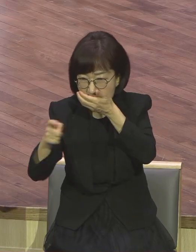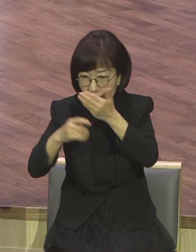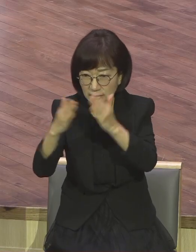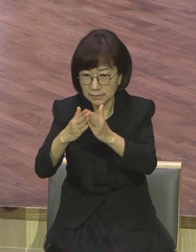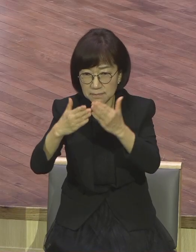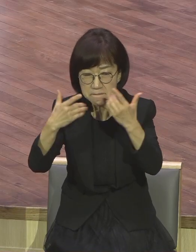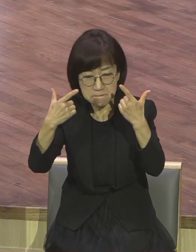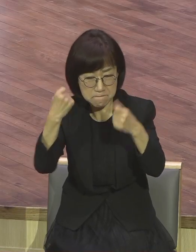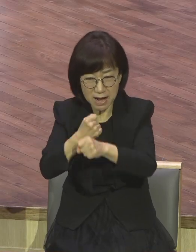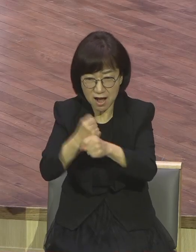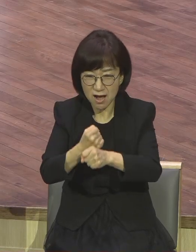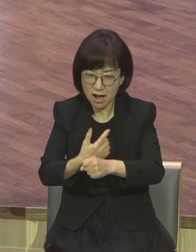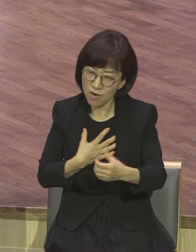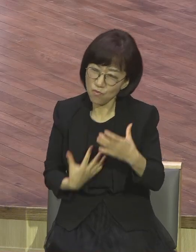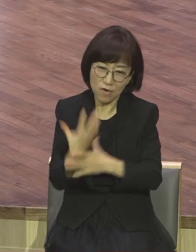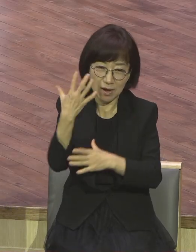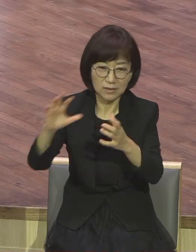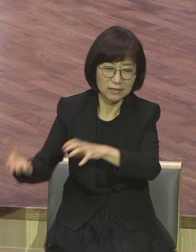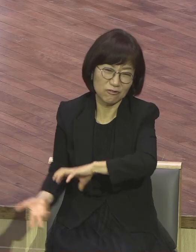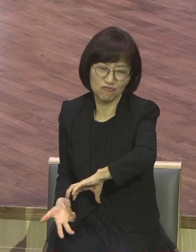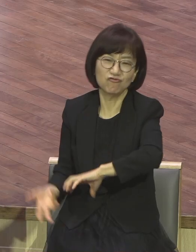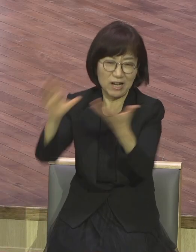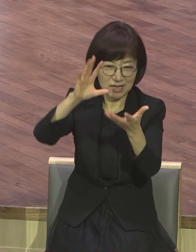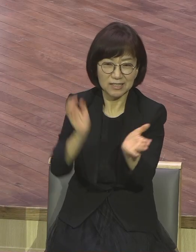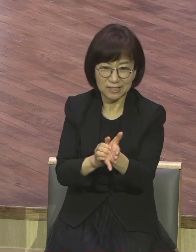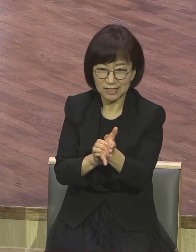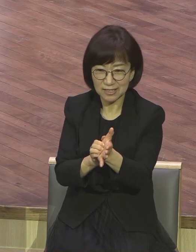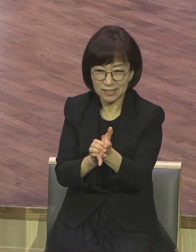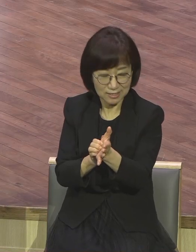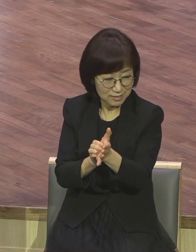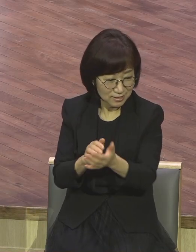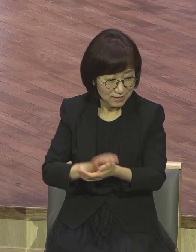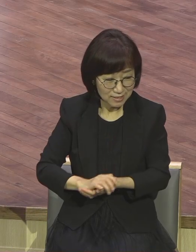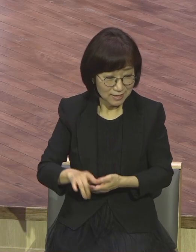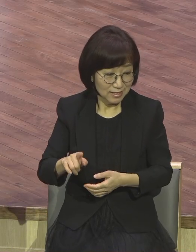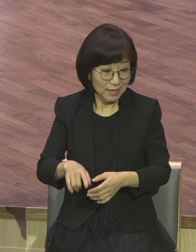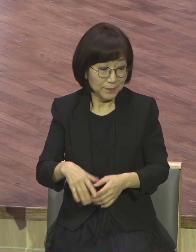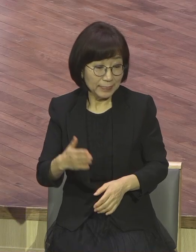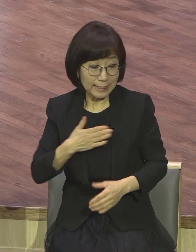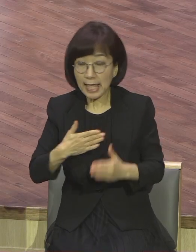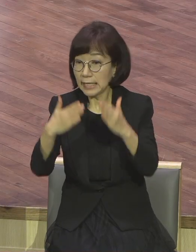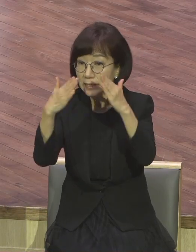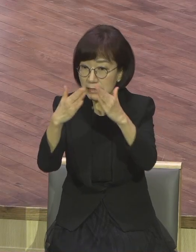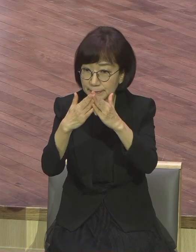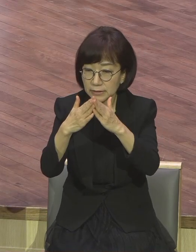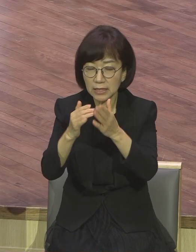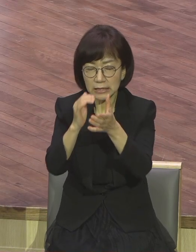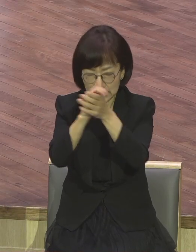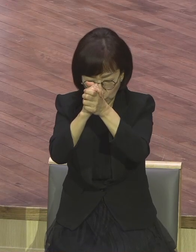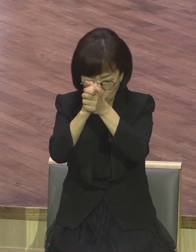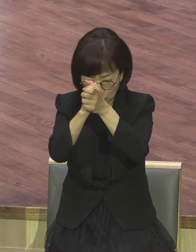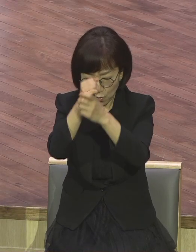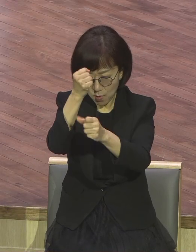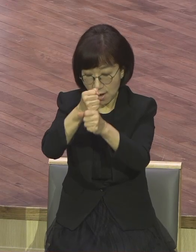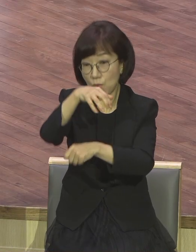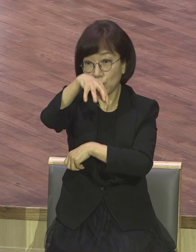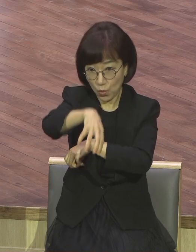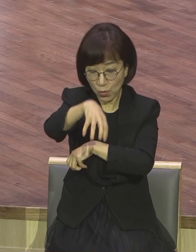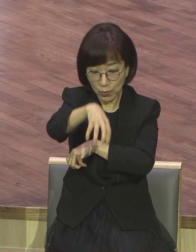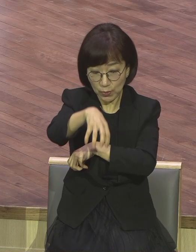13절입니다. 그들에게 이르시되 기록된 바 내 집은 기도하는 집이라 일컬음을 받으리라